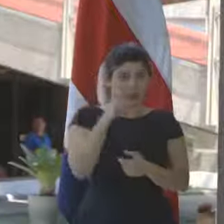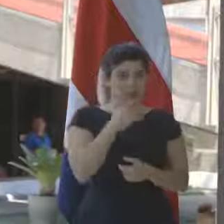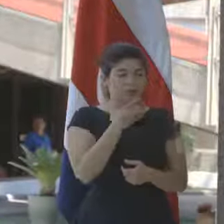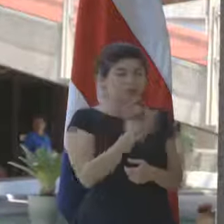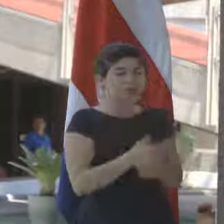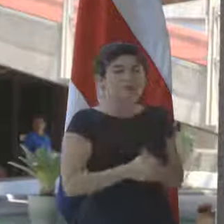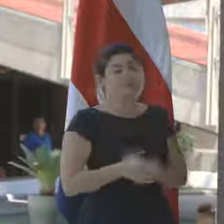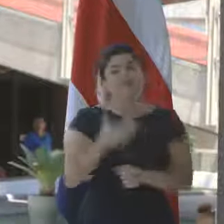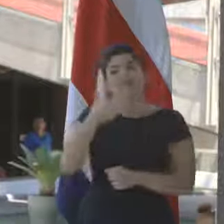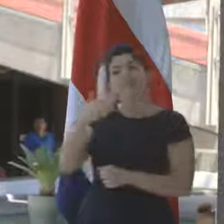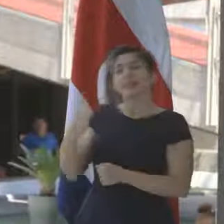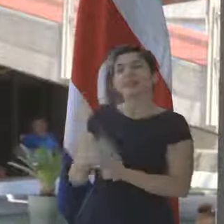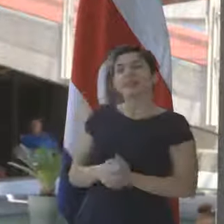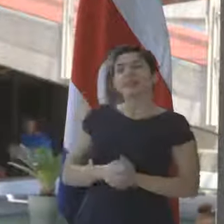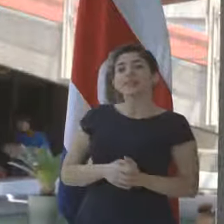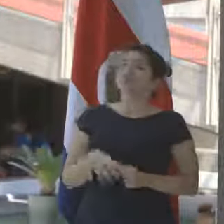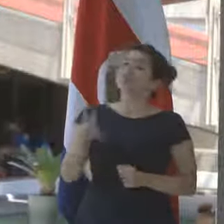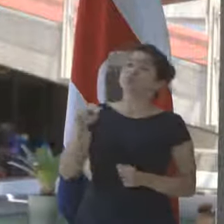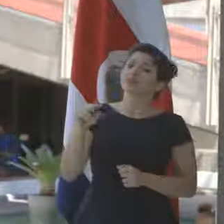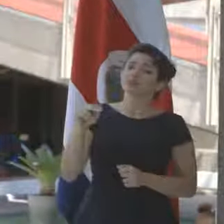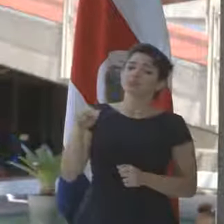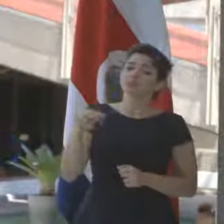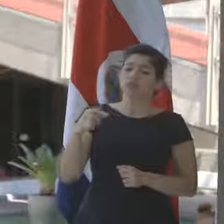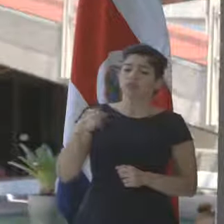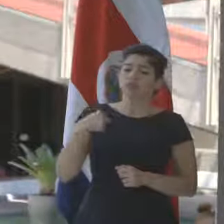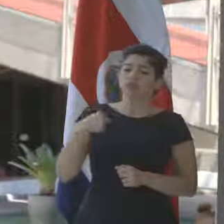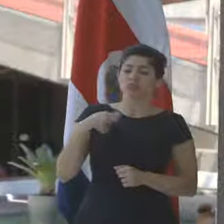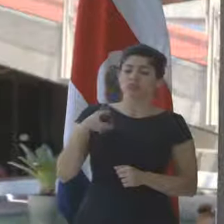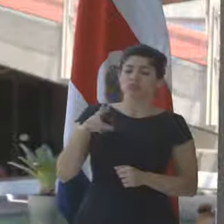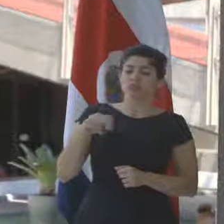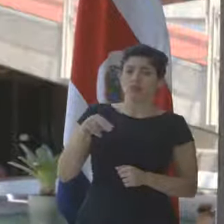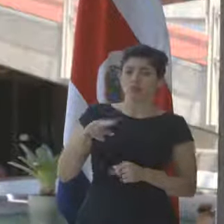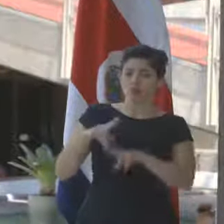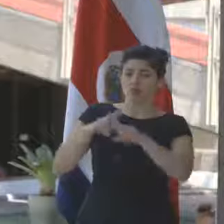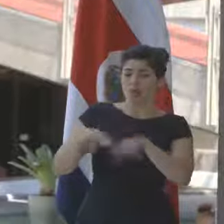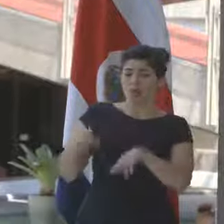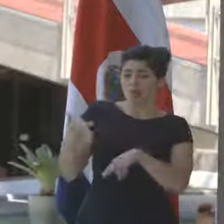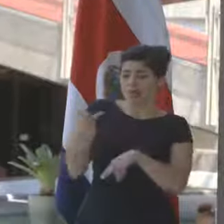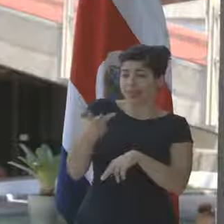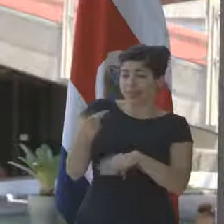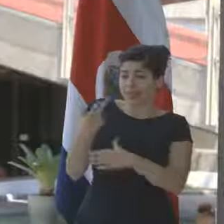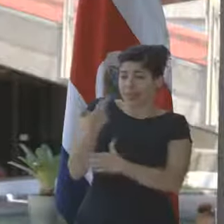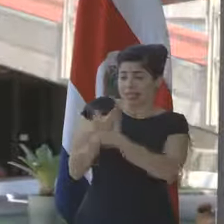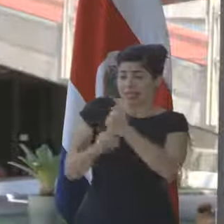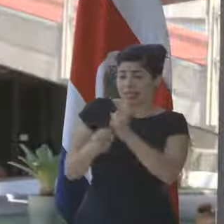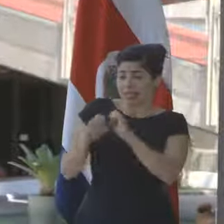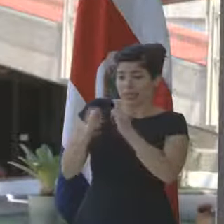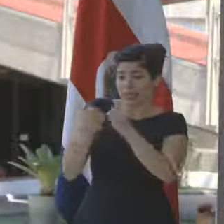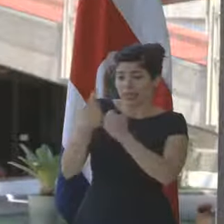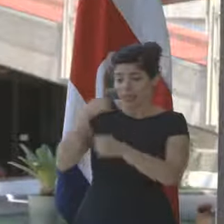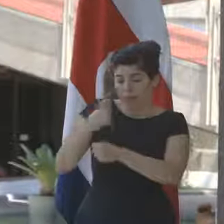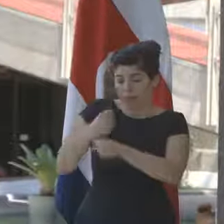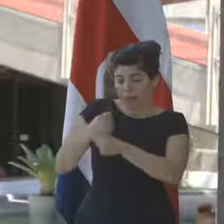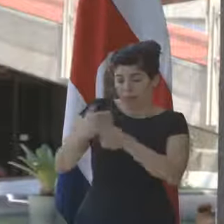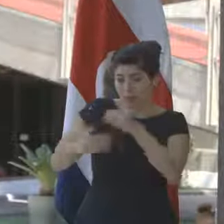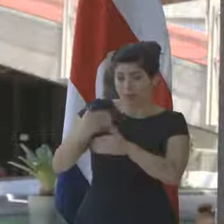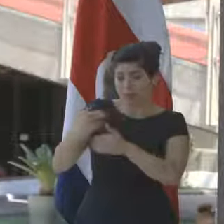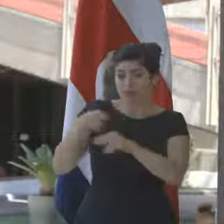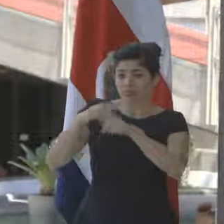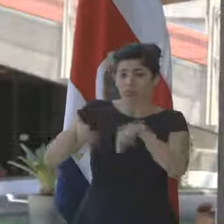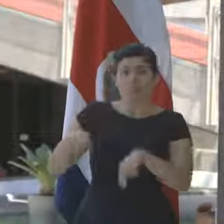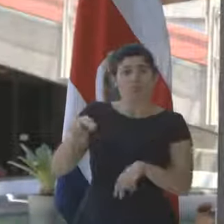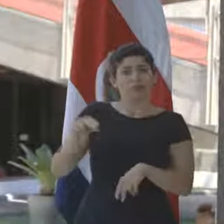Gracias. No, no descarto el que una Comisión Tripartita sea la que lleve adelante ese proceso,